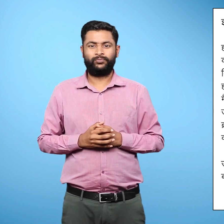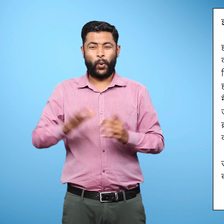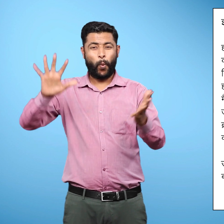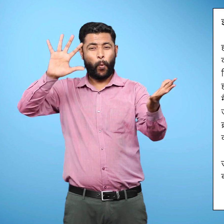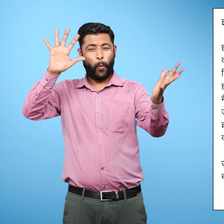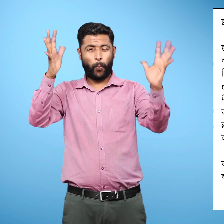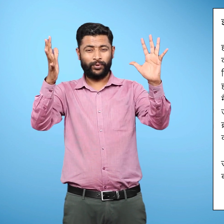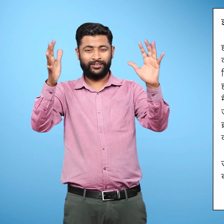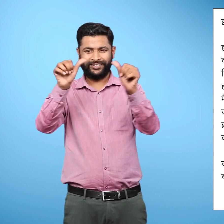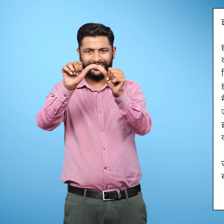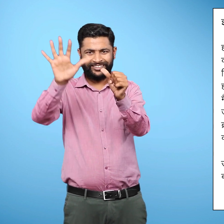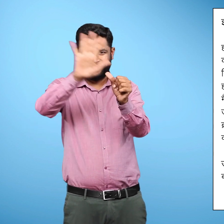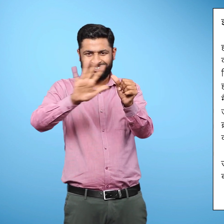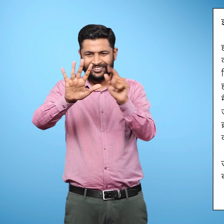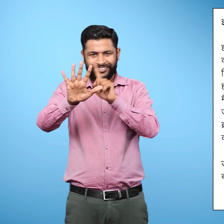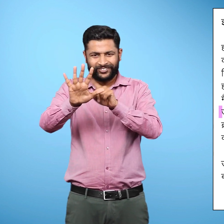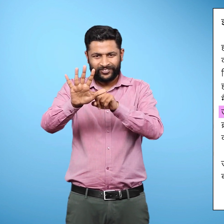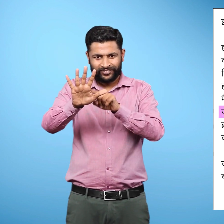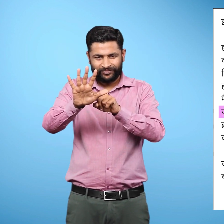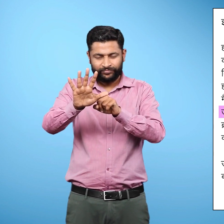एशिया तथा उत्तरी अमेरिका में पाए जाते हैं.